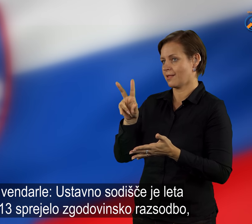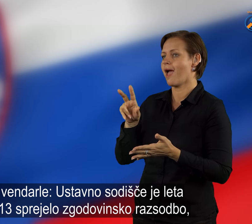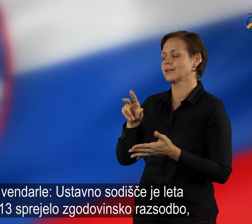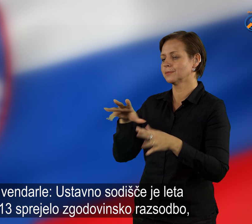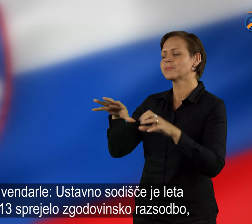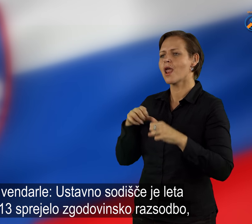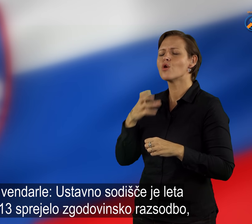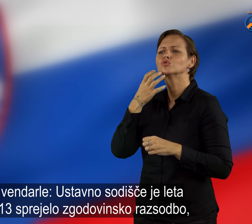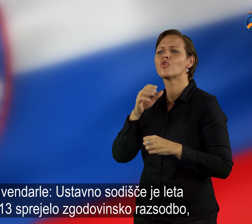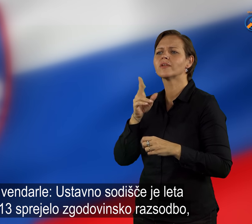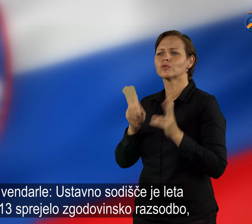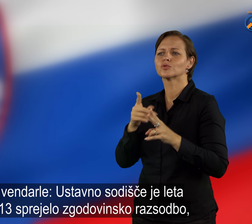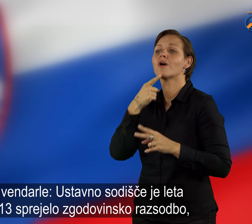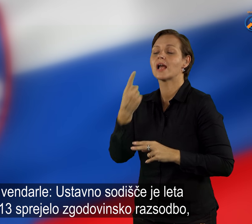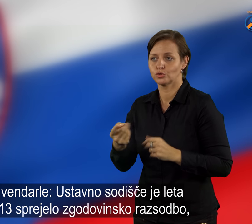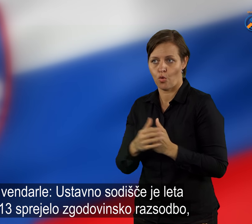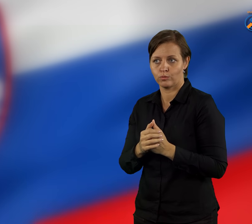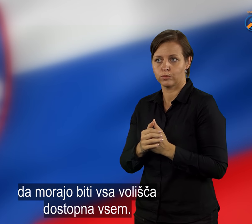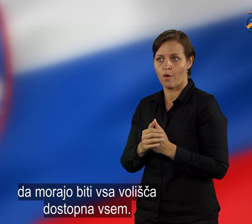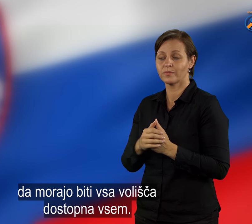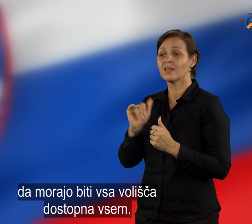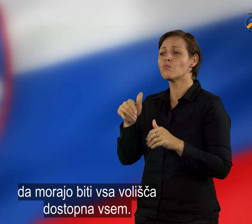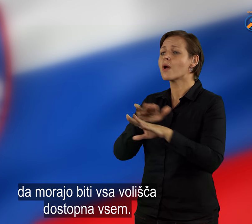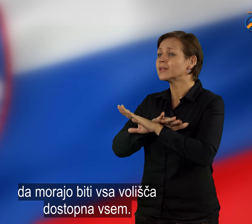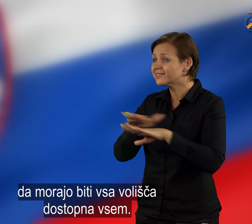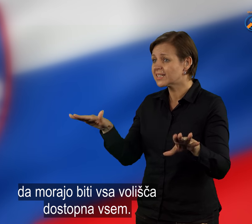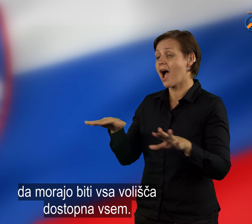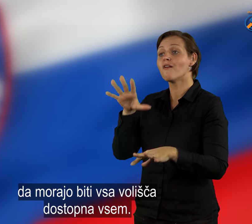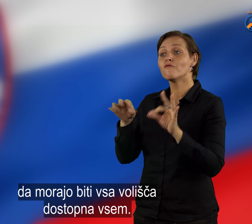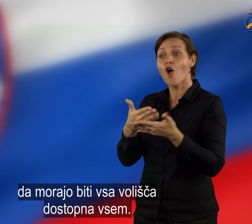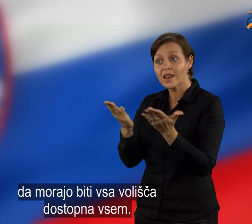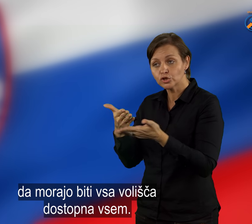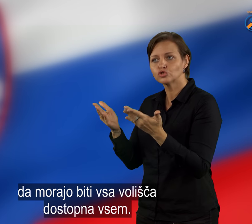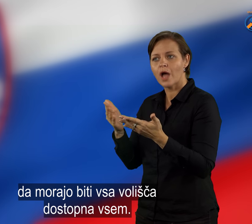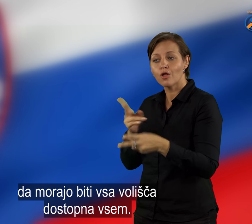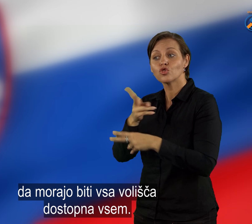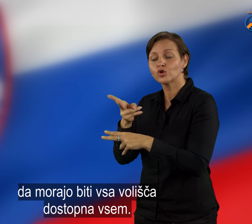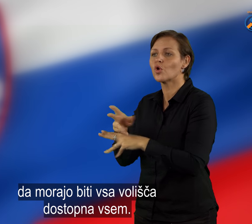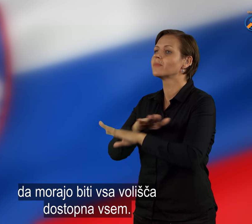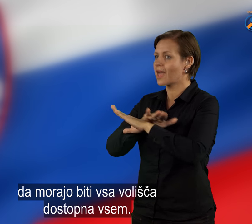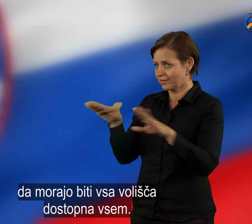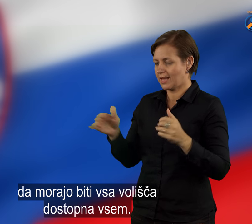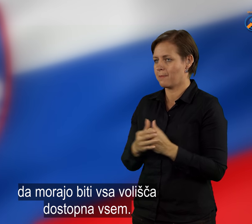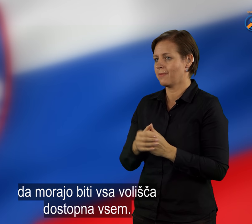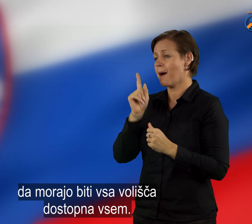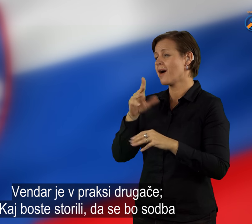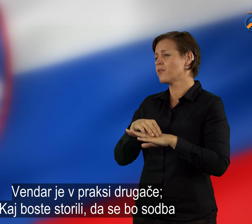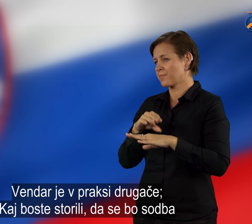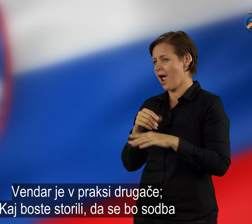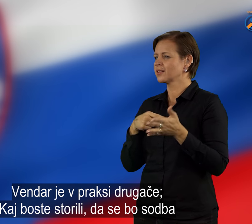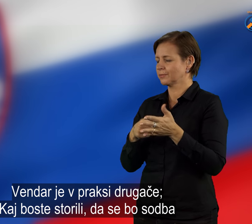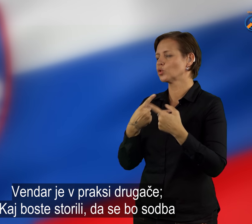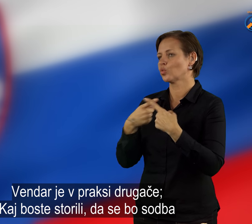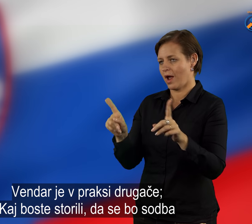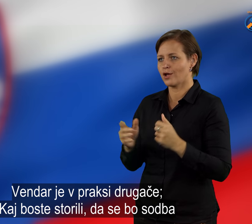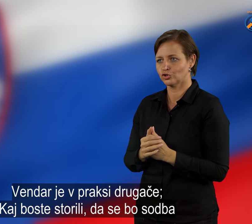2013 sprejelo zgodovinsko rasodbo, da morajo biti vsa volišča dostopna vsem. Vendar je